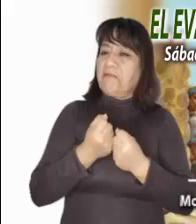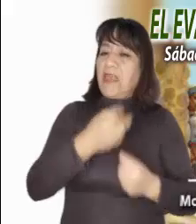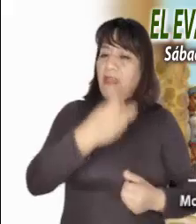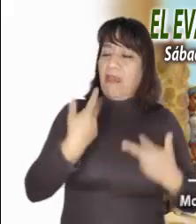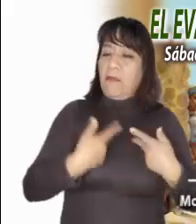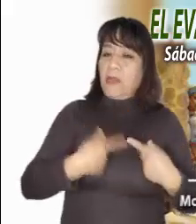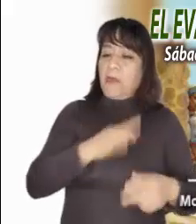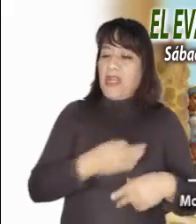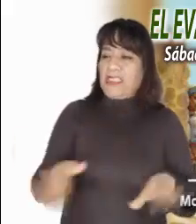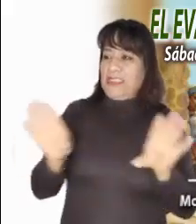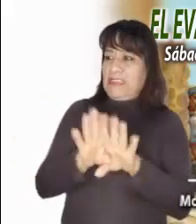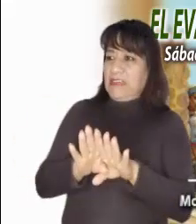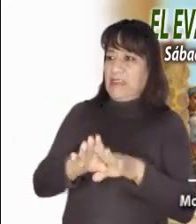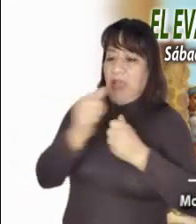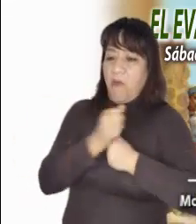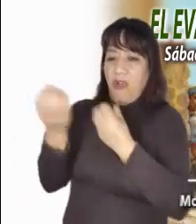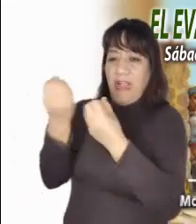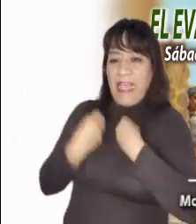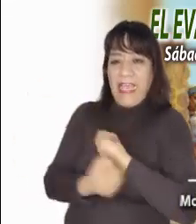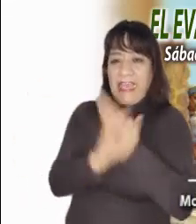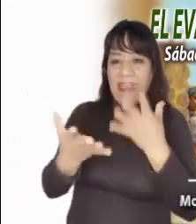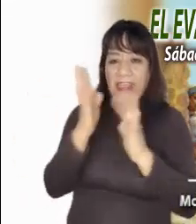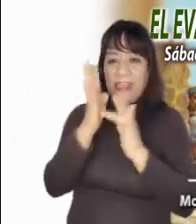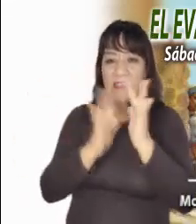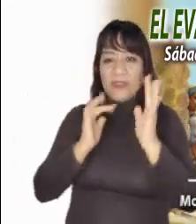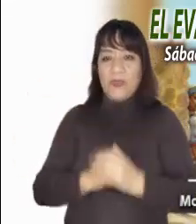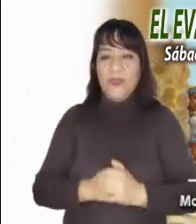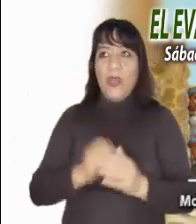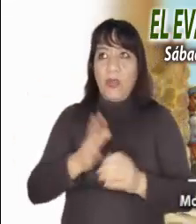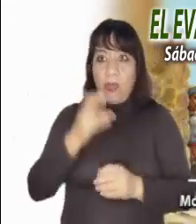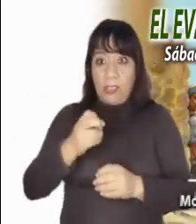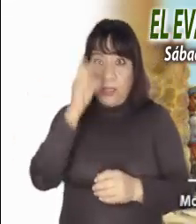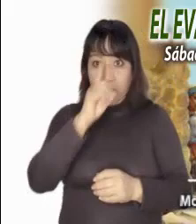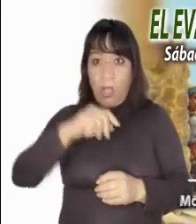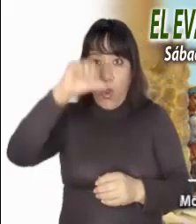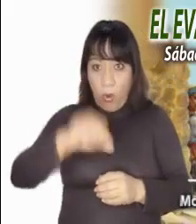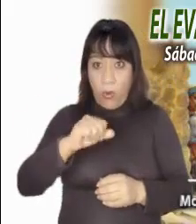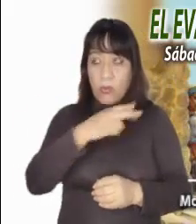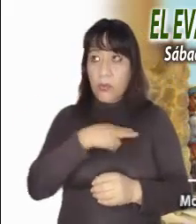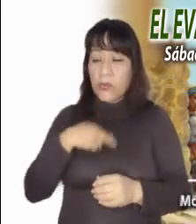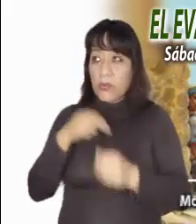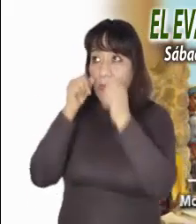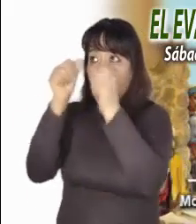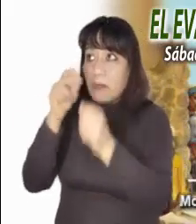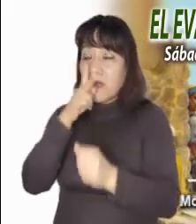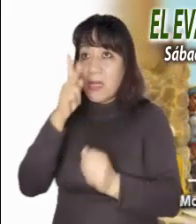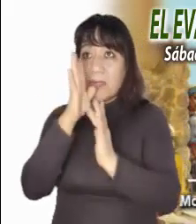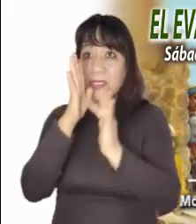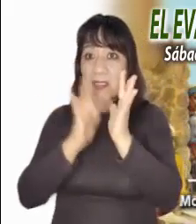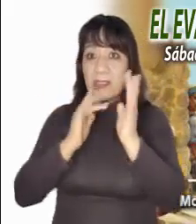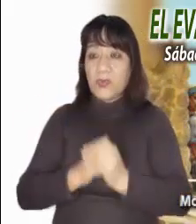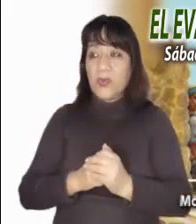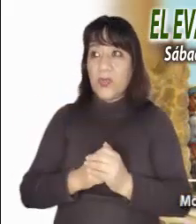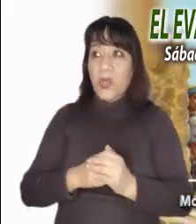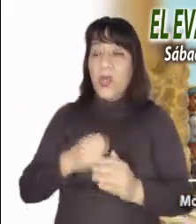Hoy escuchemos sus palabras. Sin temor abramos las heridas y mostrémoslas para que puedan ser